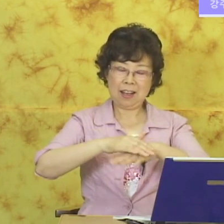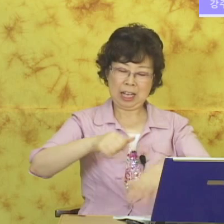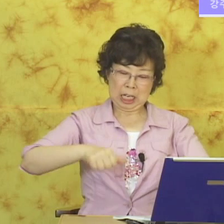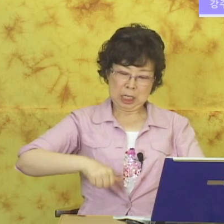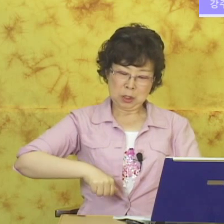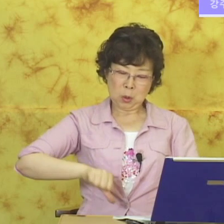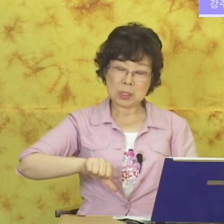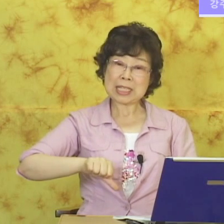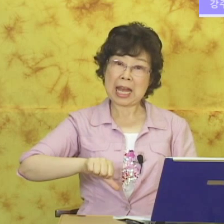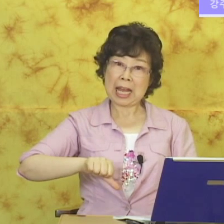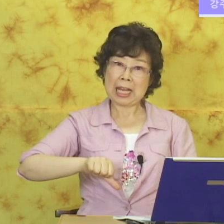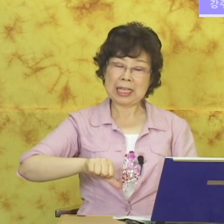손자.